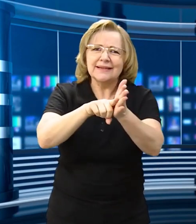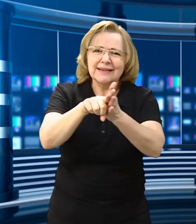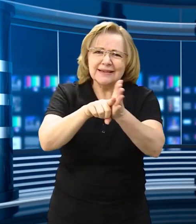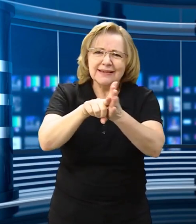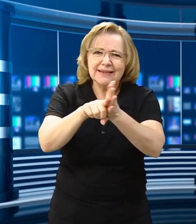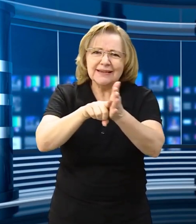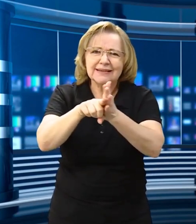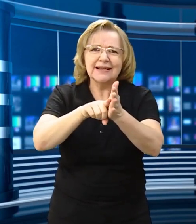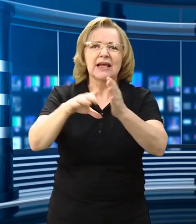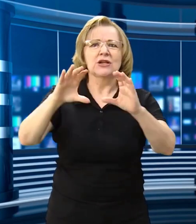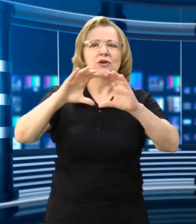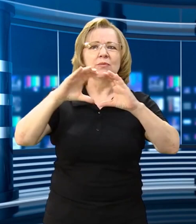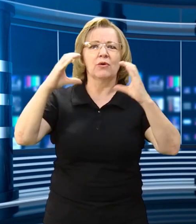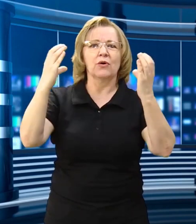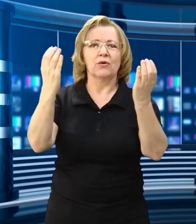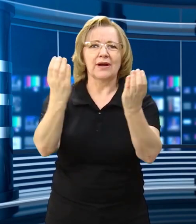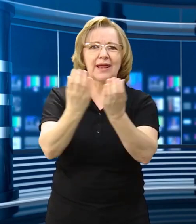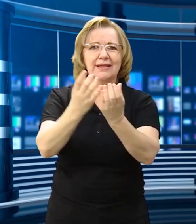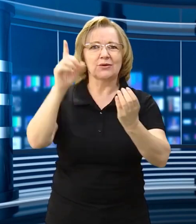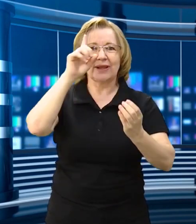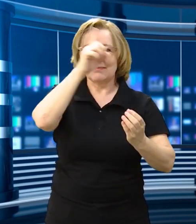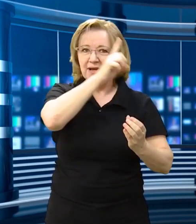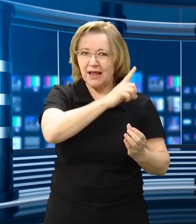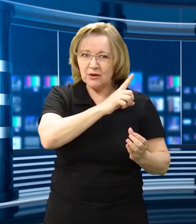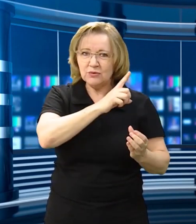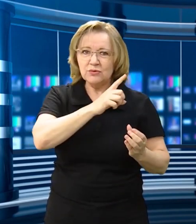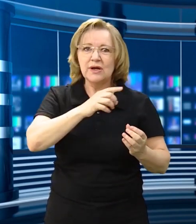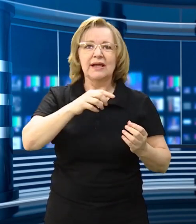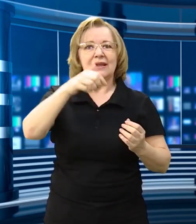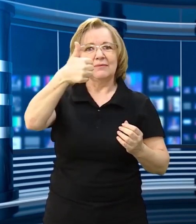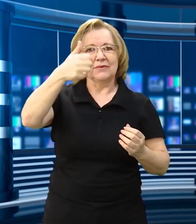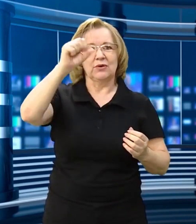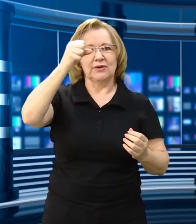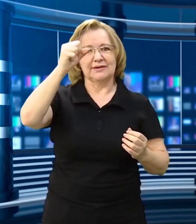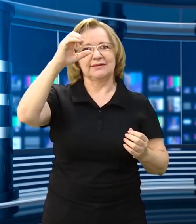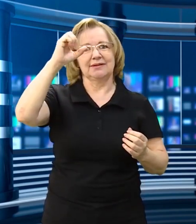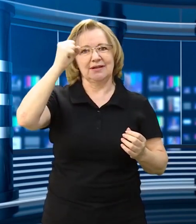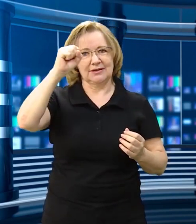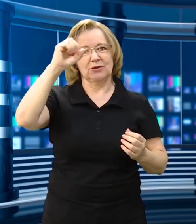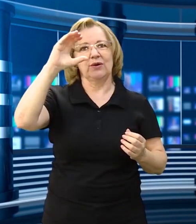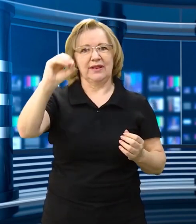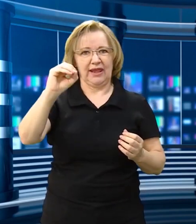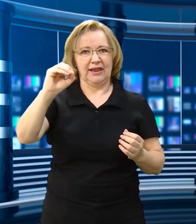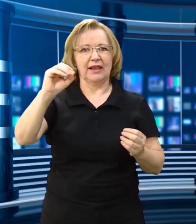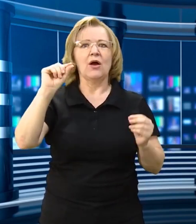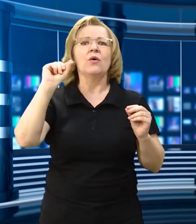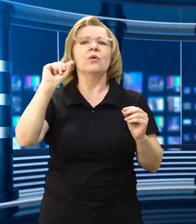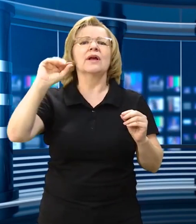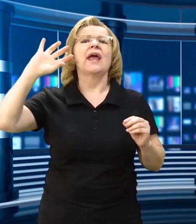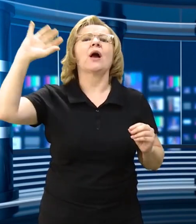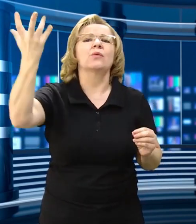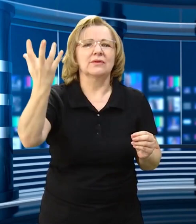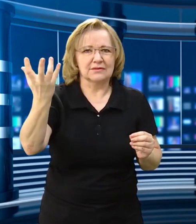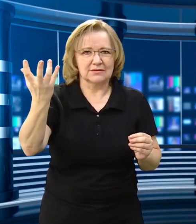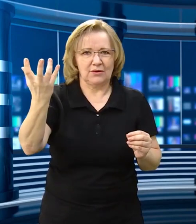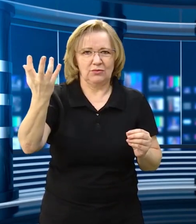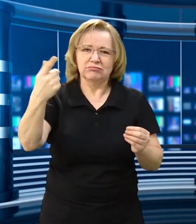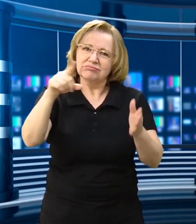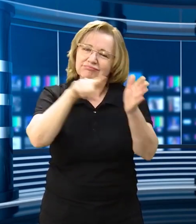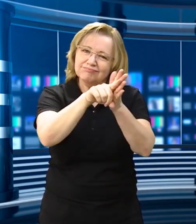1, vocês vão pesquisar e falar sobre o Congresso de Milão, de 1880,